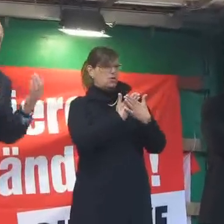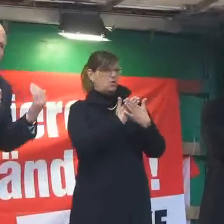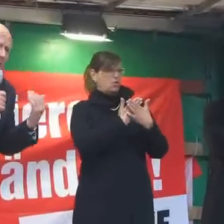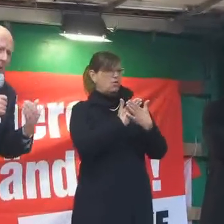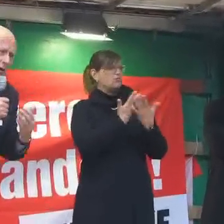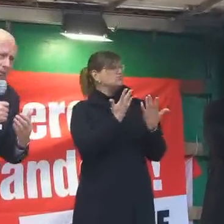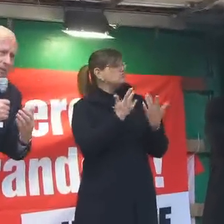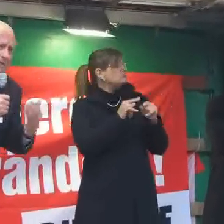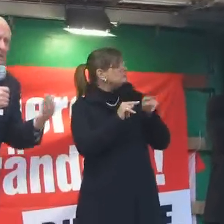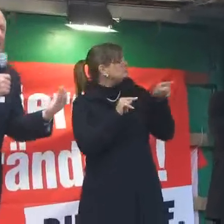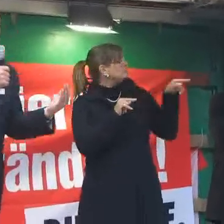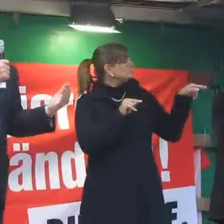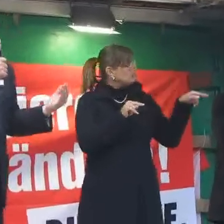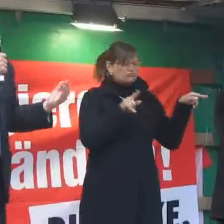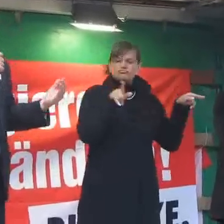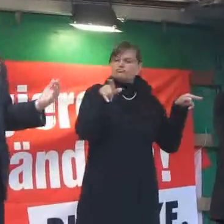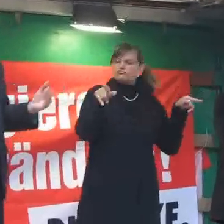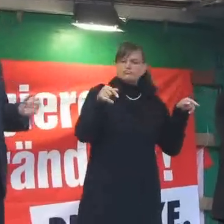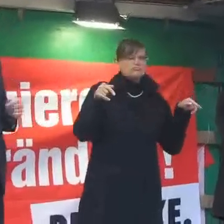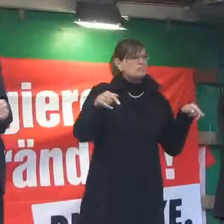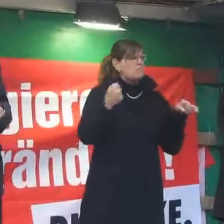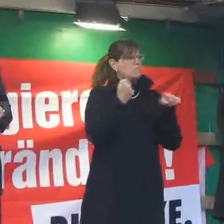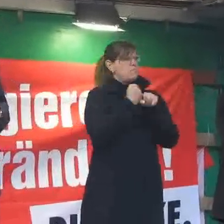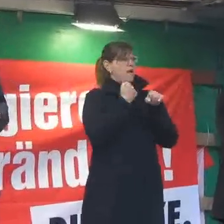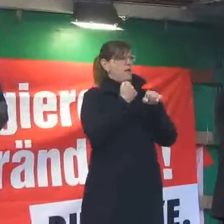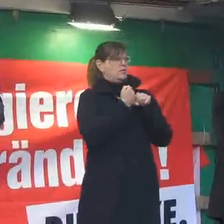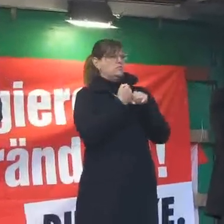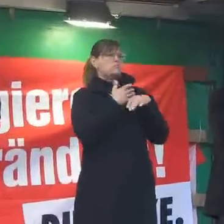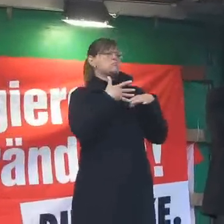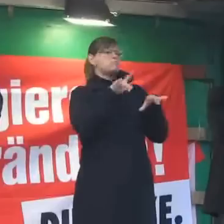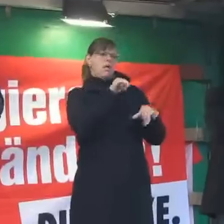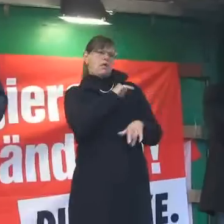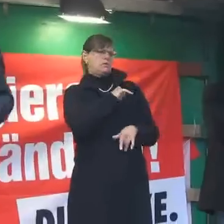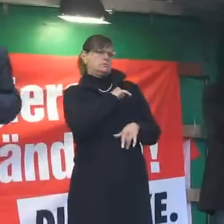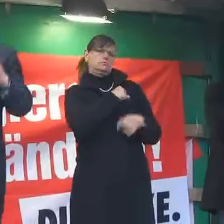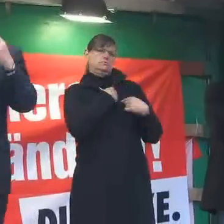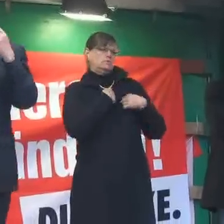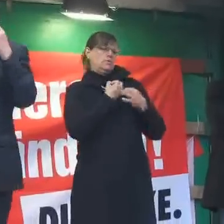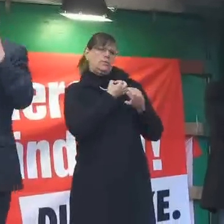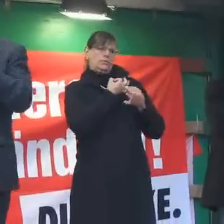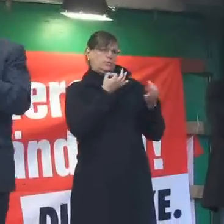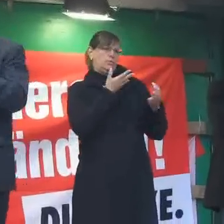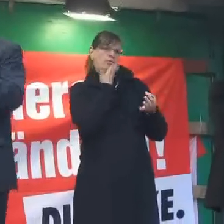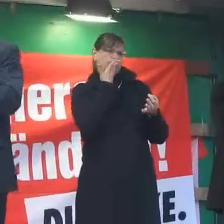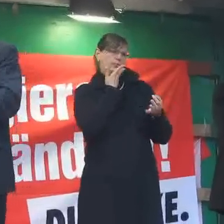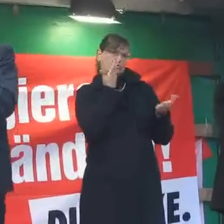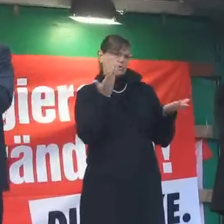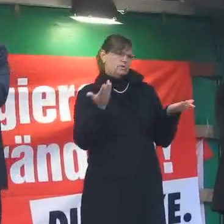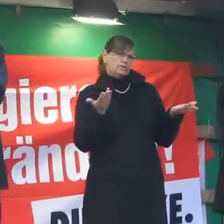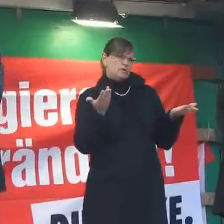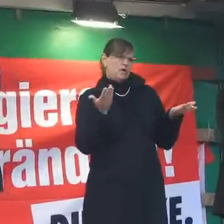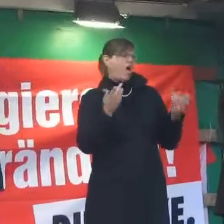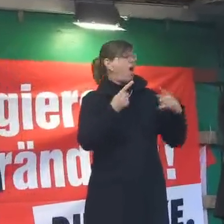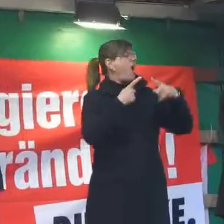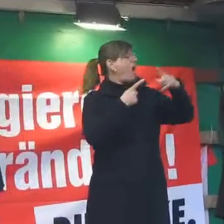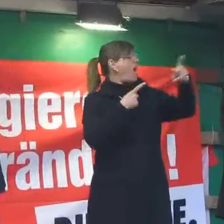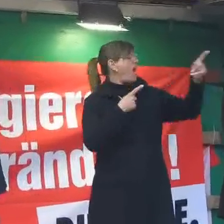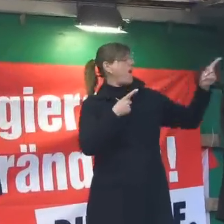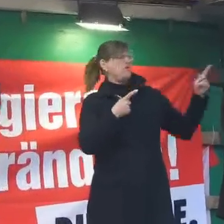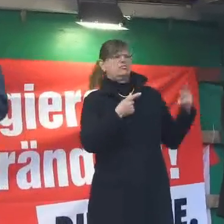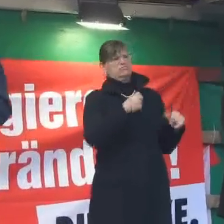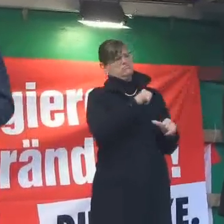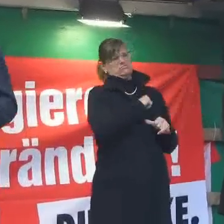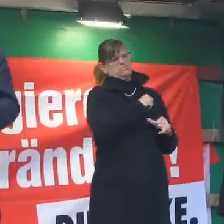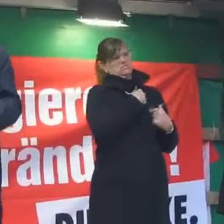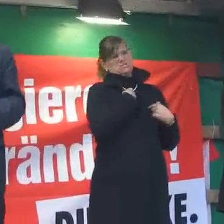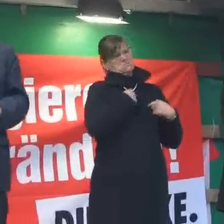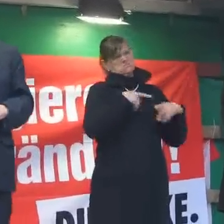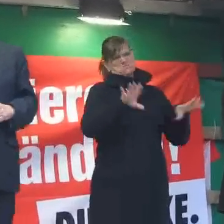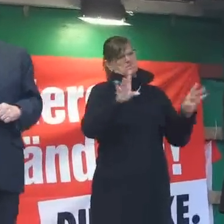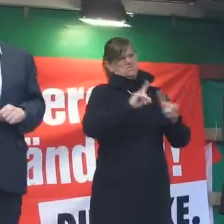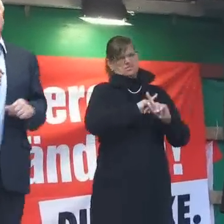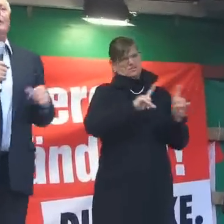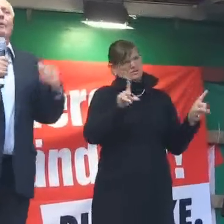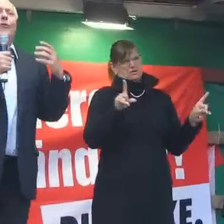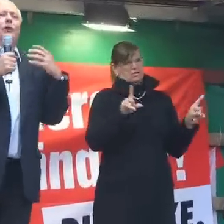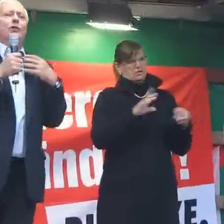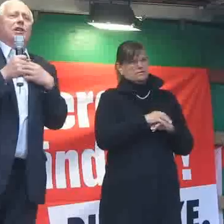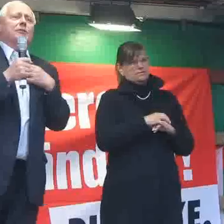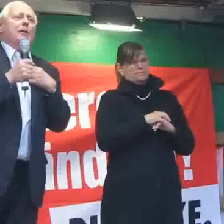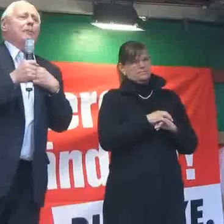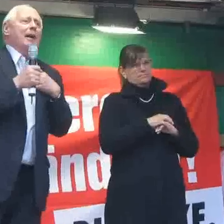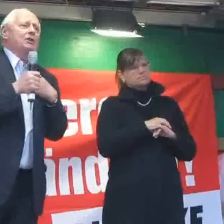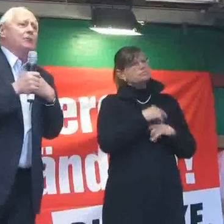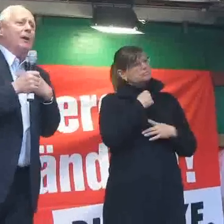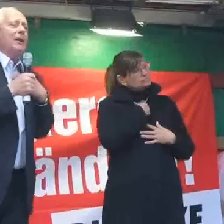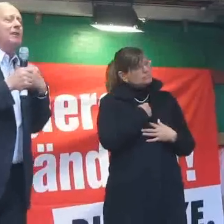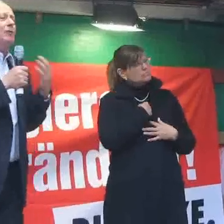was direkt um einen herum passiert, aber das war es dann auch schon. Und dass man im Schicksal anderer viel zu wenig Anteil nimmt. Und deswegen